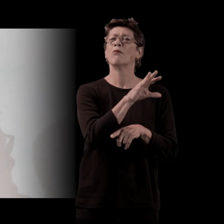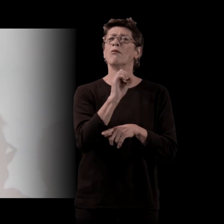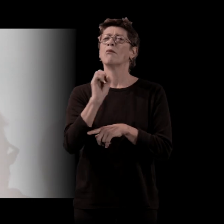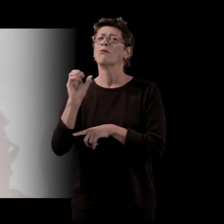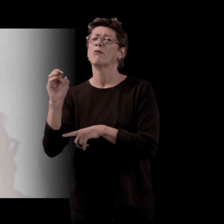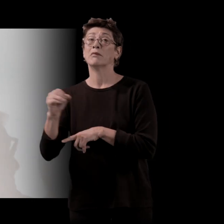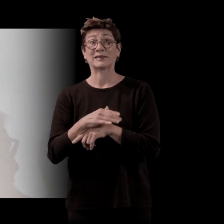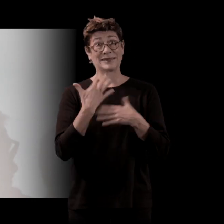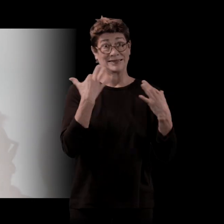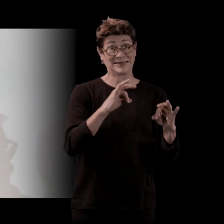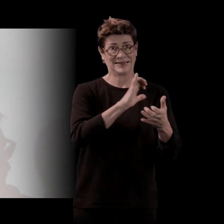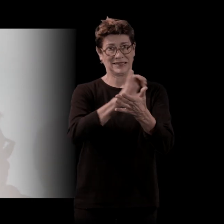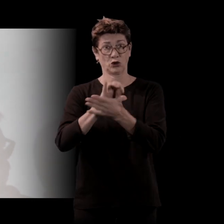c'est resté mon éditeur.'est Manuel Tricoteau.